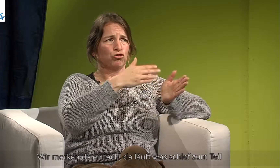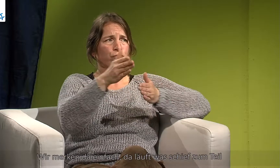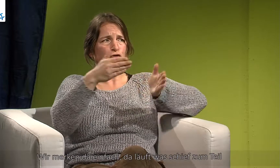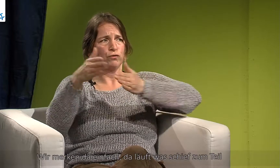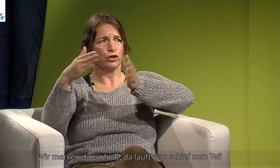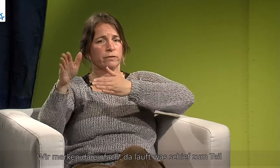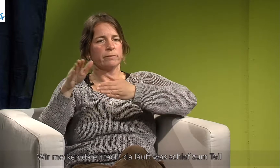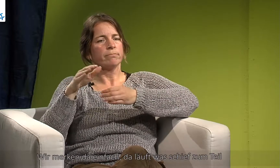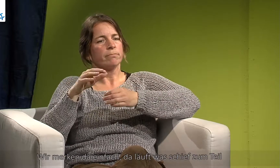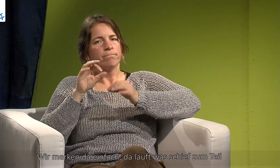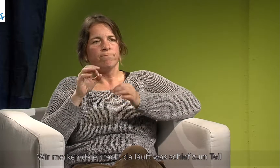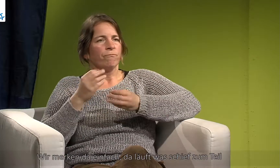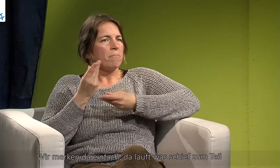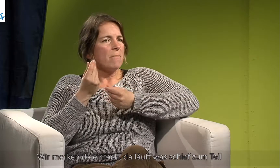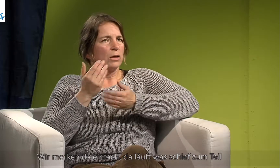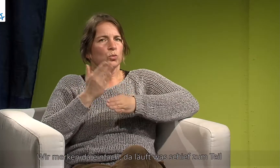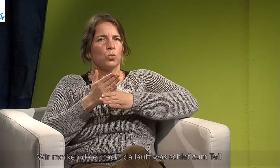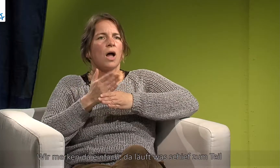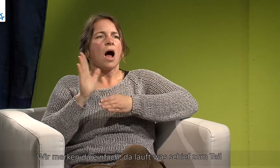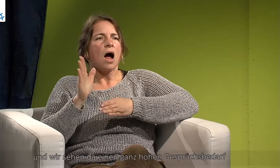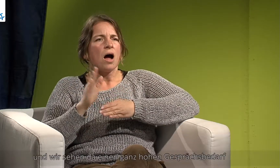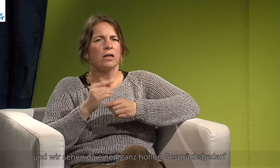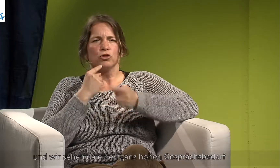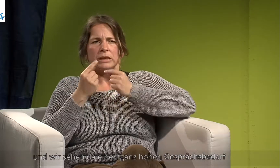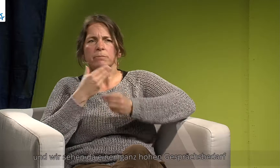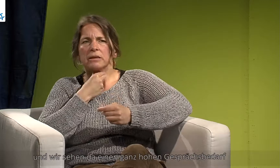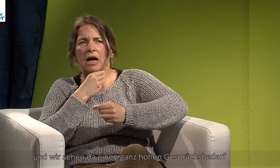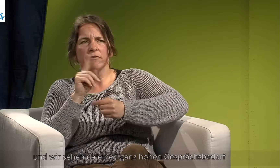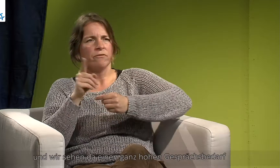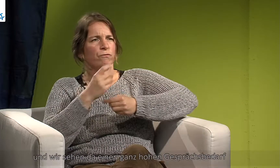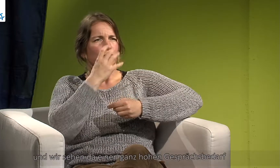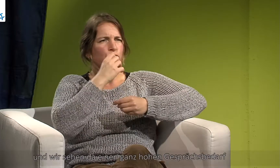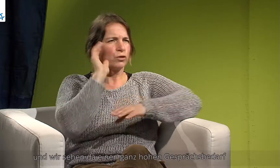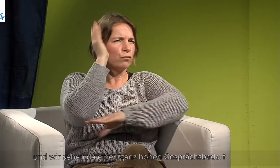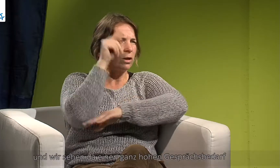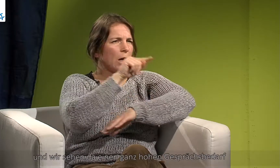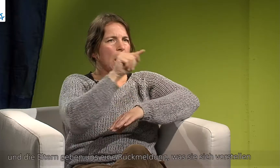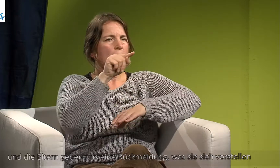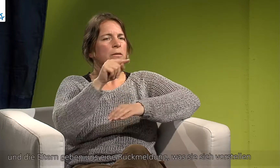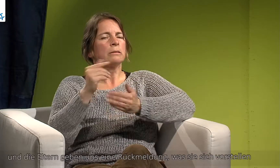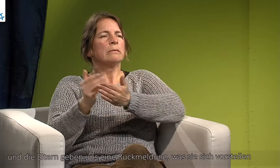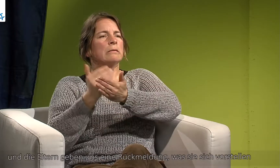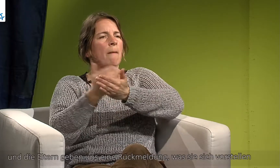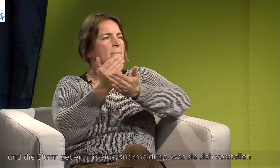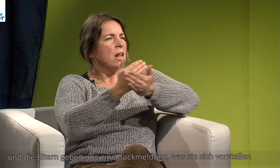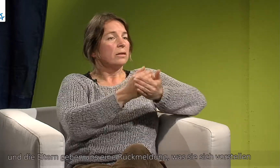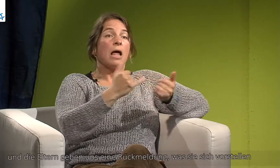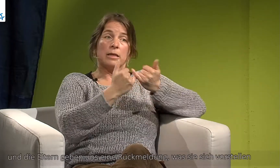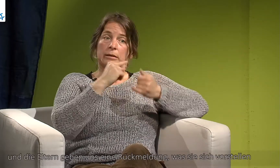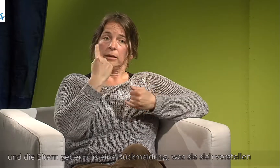da läuft was schief zum Teil und wir sehen da einen ganz hohen Gesprächsbedarf. Und die Eltern geben uns eine Rückmeldung, was sie